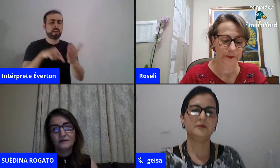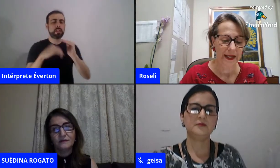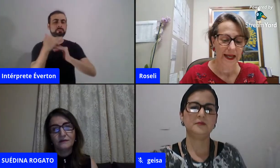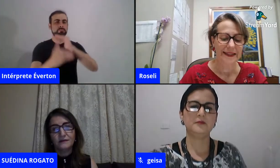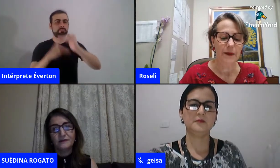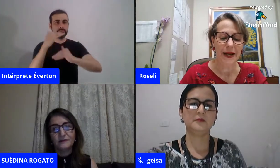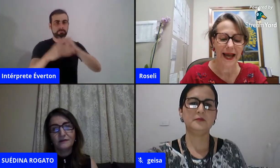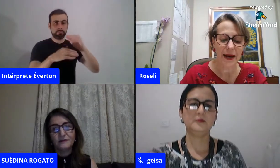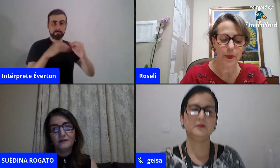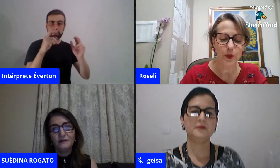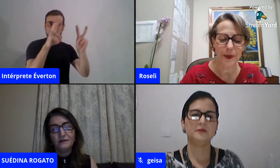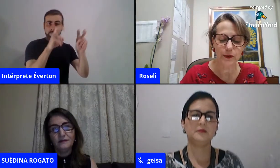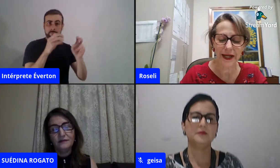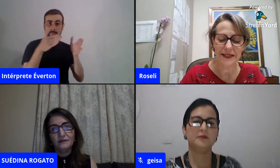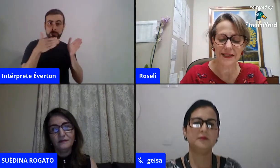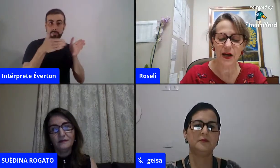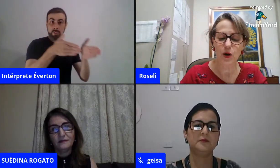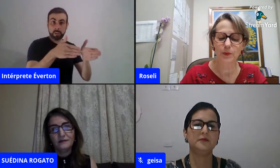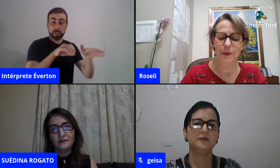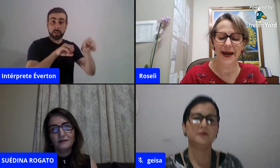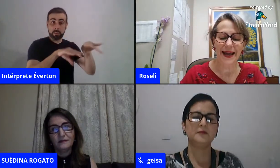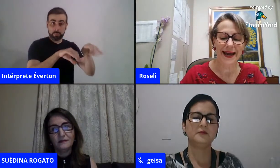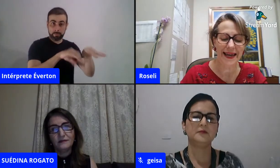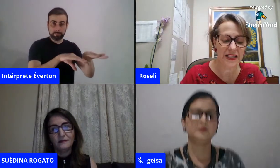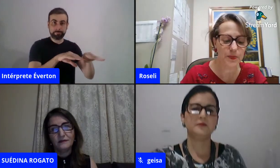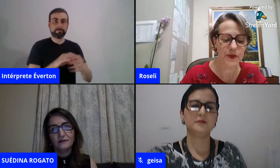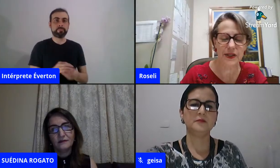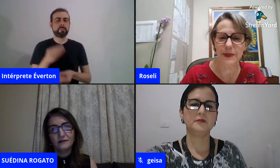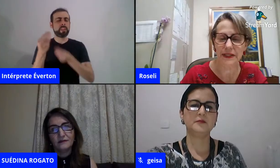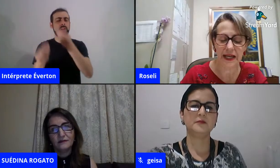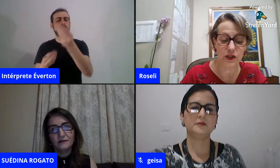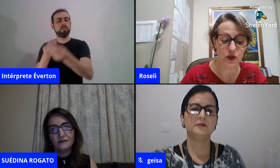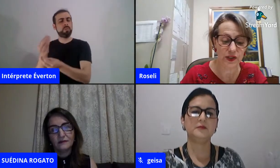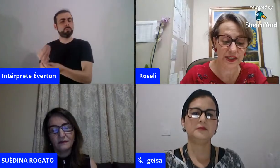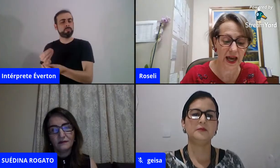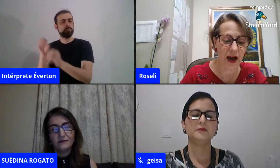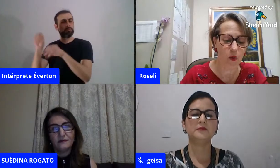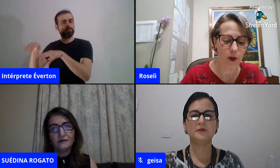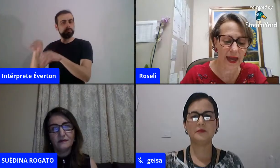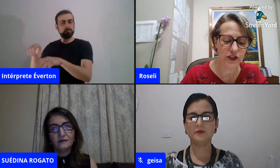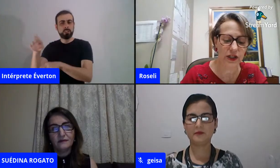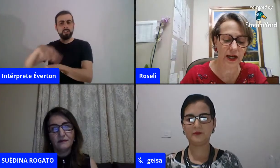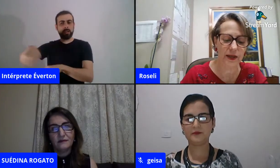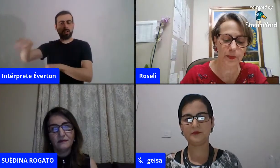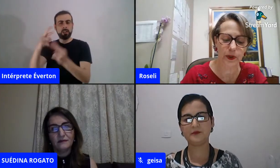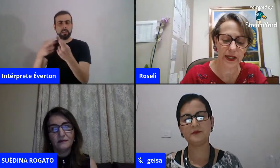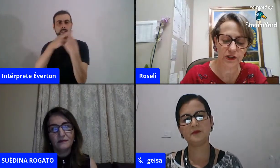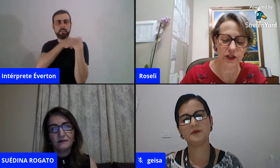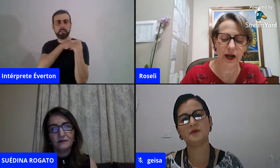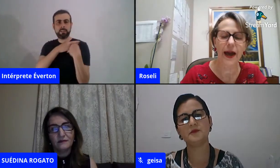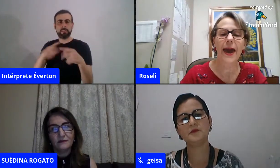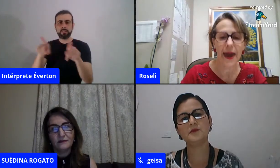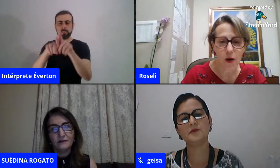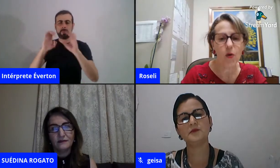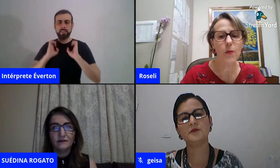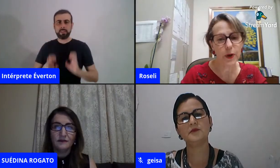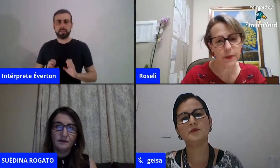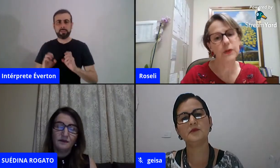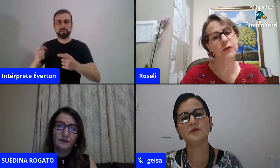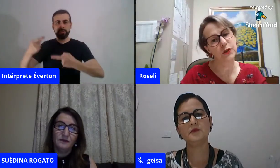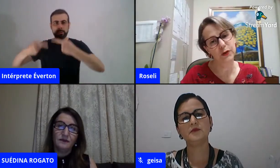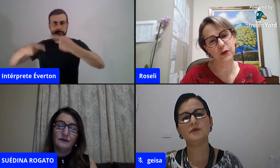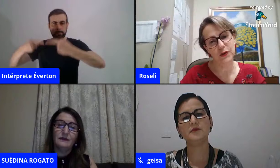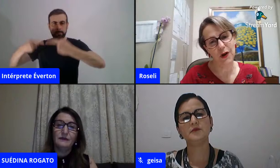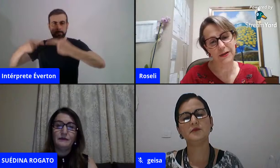Trabalhar por uma educação, para a responsabilidade social, ética e política, é um